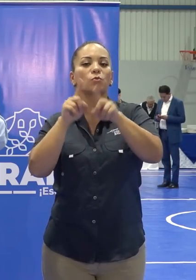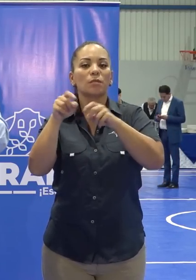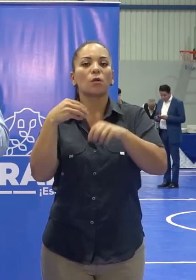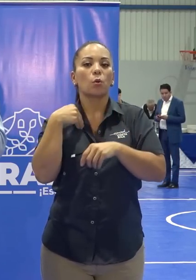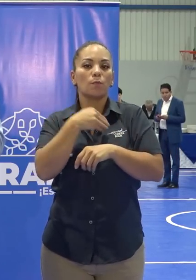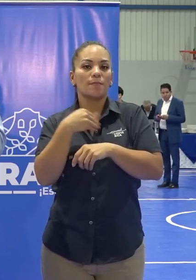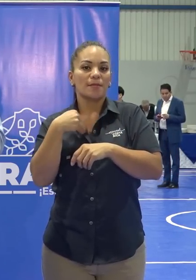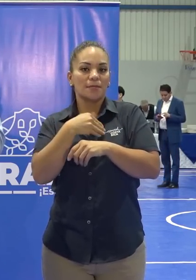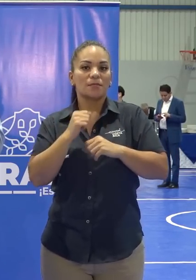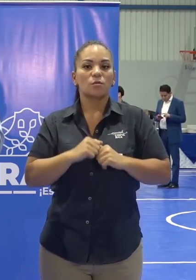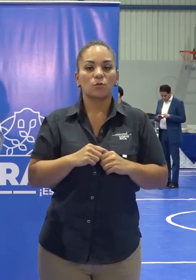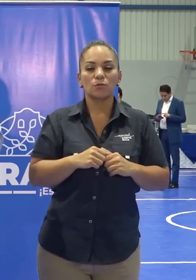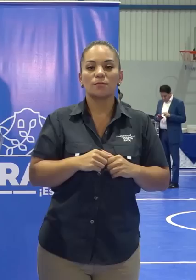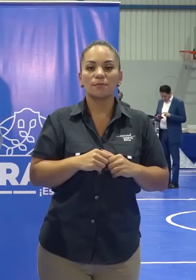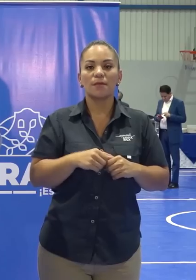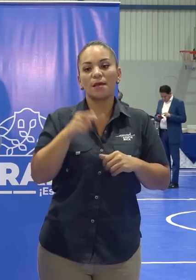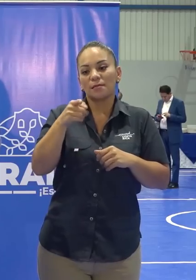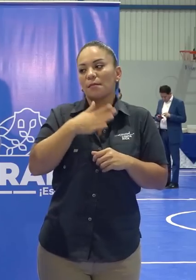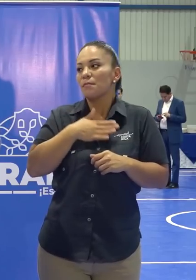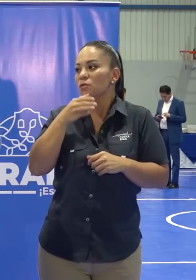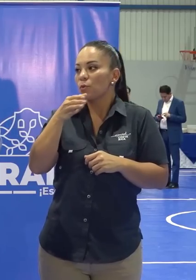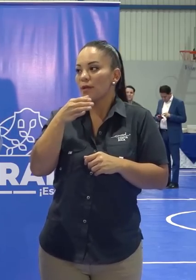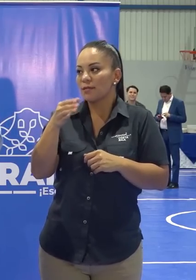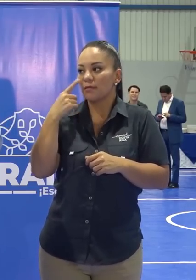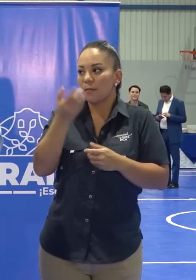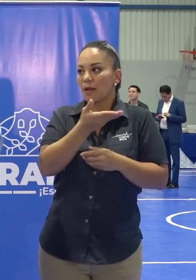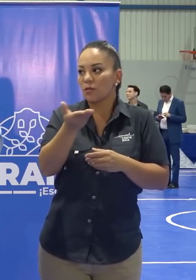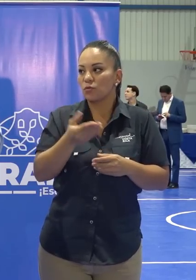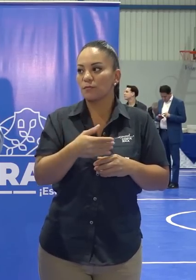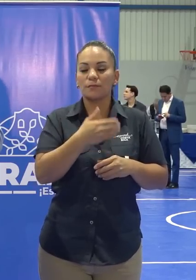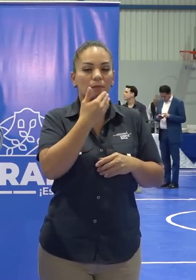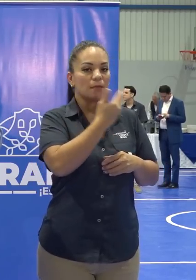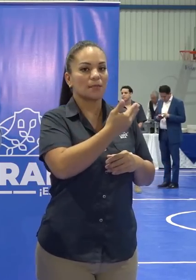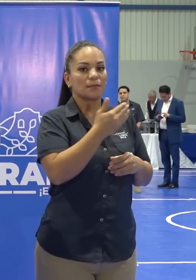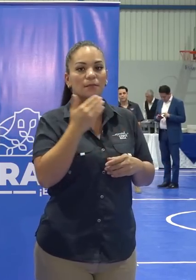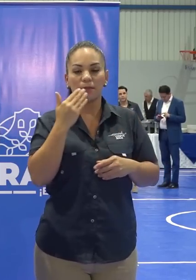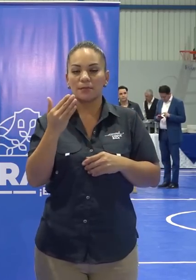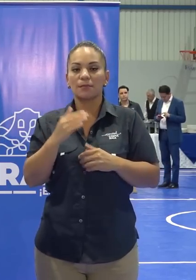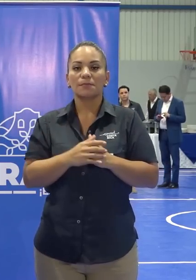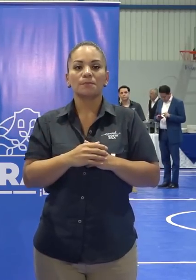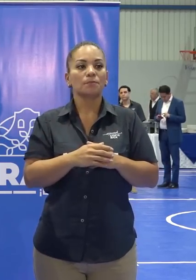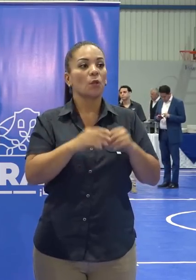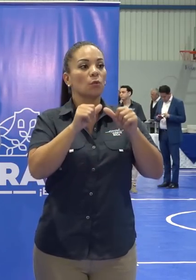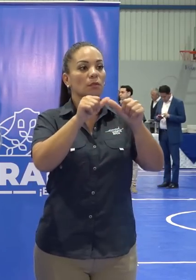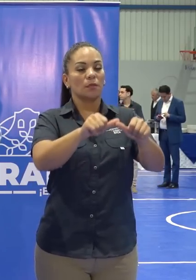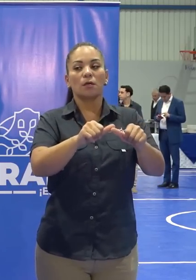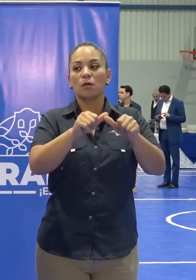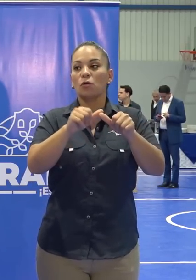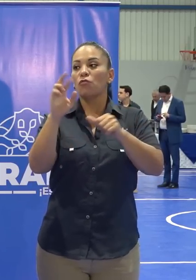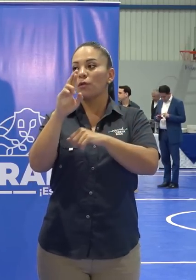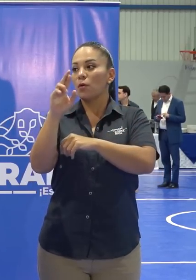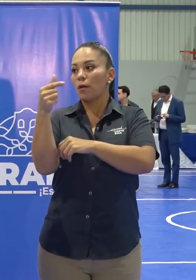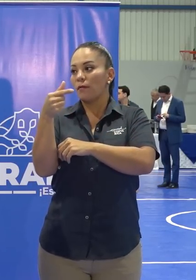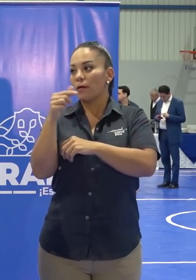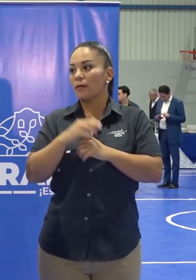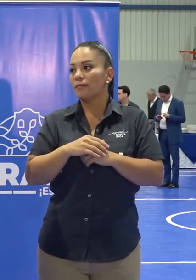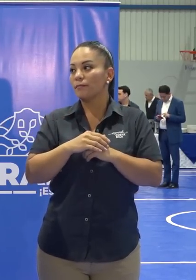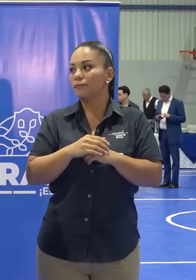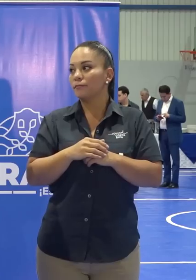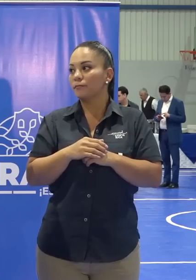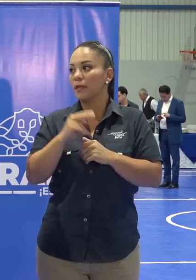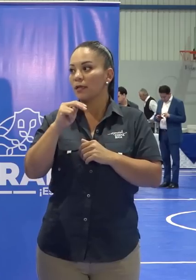ministros. En principio, esa sería mi sugerencia para ellos. Muchas gracias. Continuamos con Rodrigo Guevara, DNC 11.